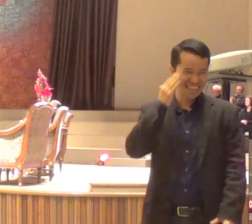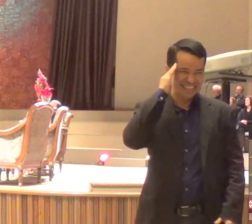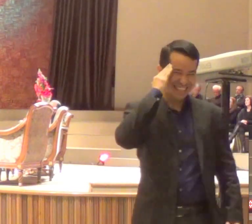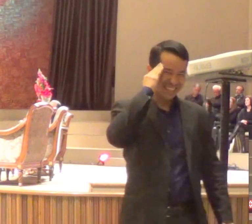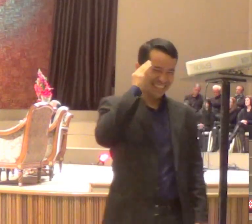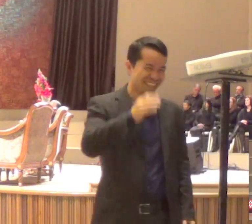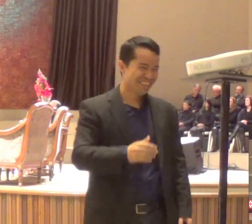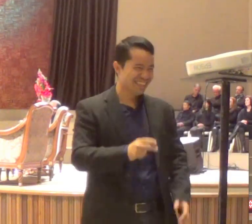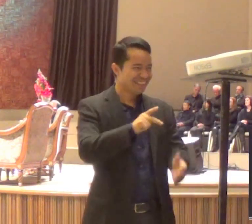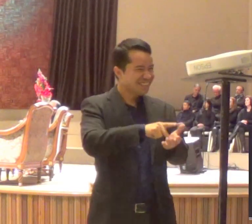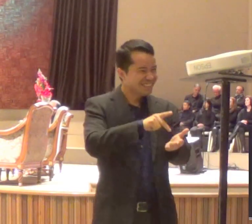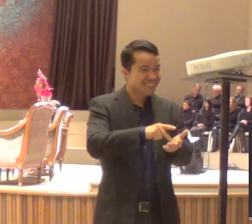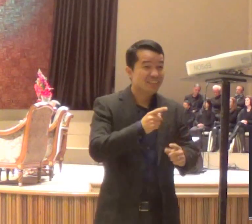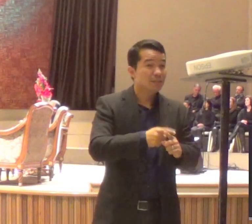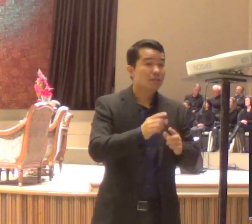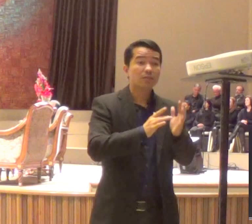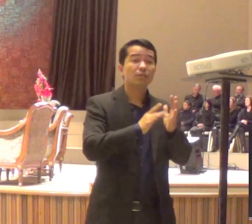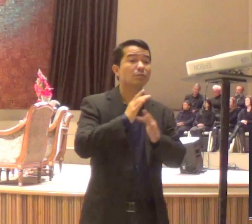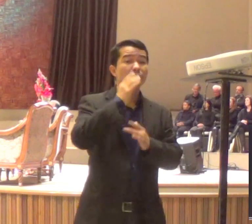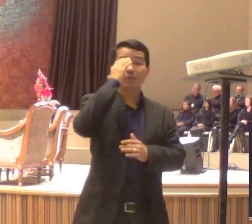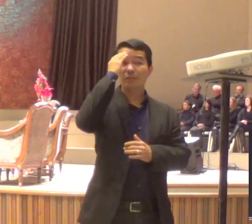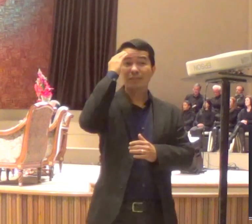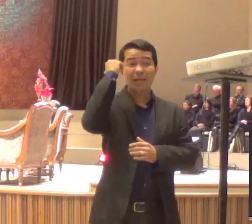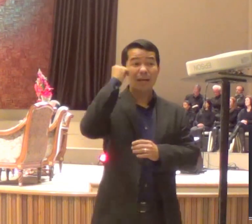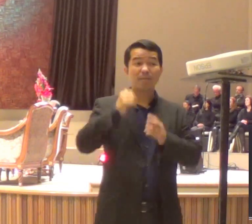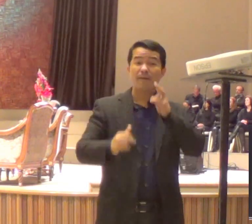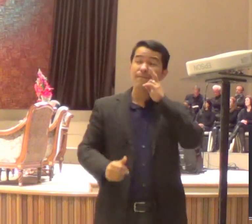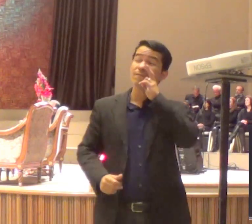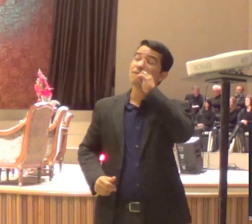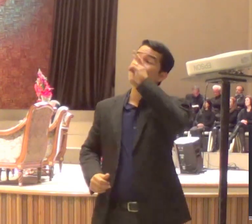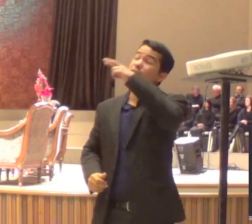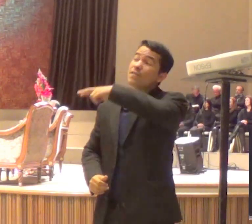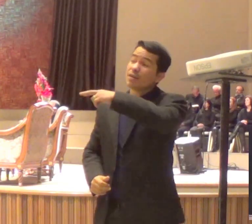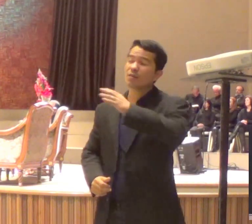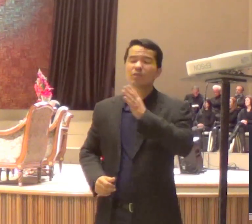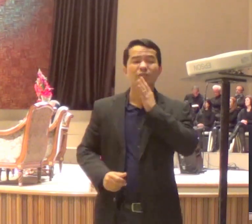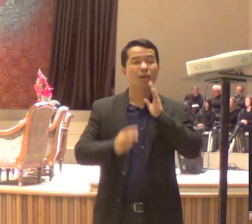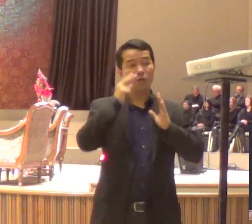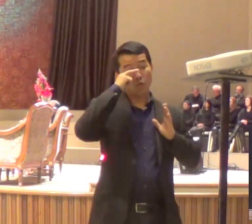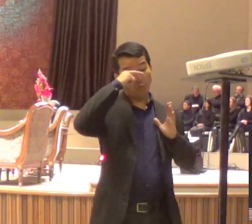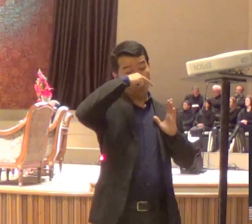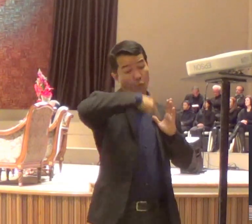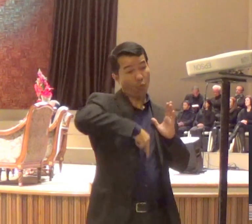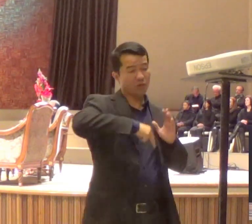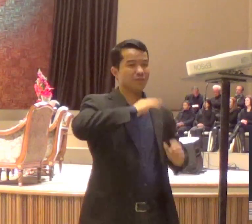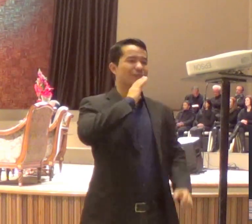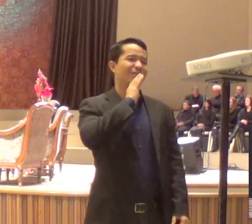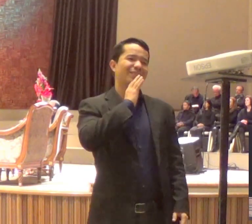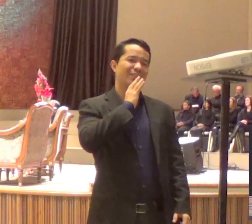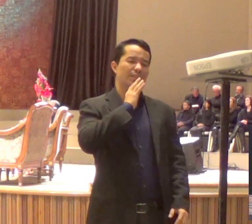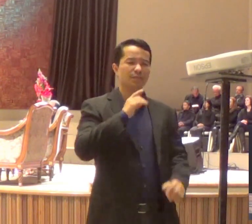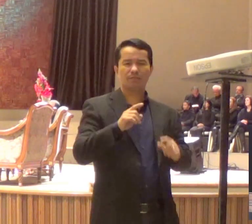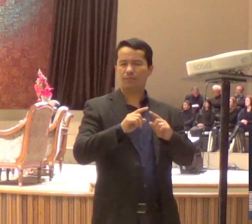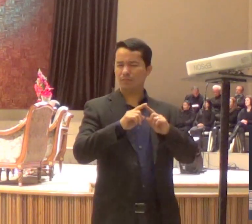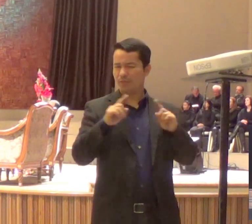Porque, ele sabia de todas as coisas. Mas, nessa história, que é verdade, que